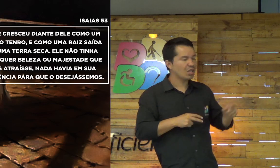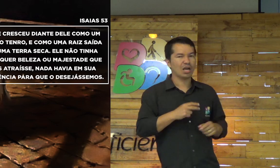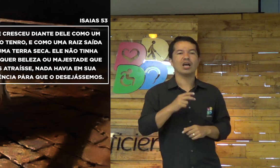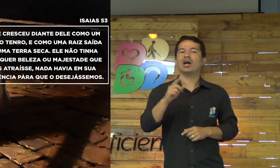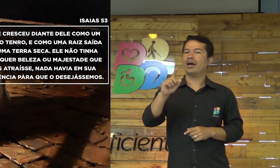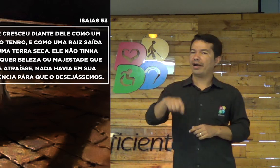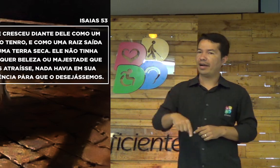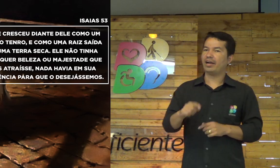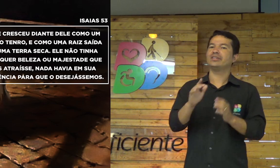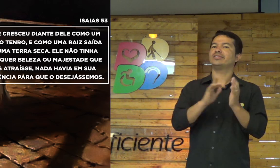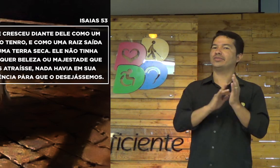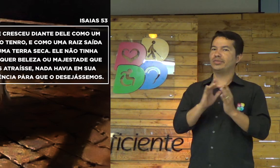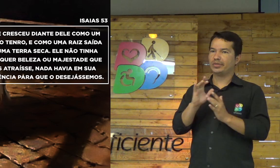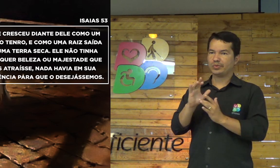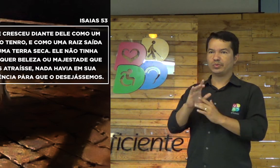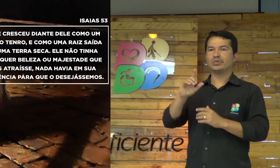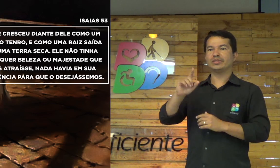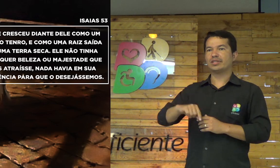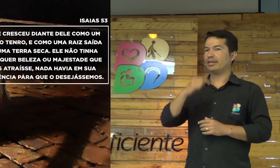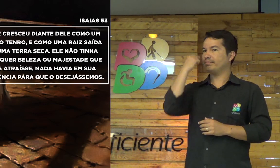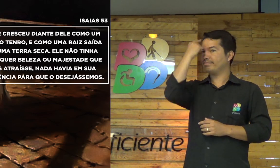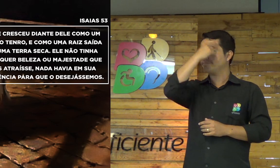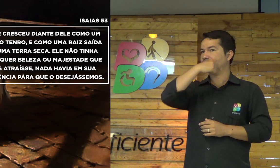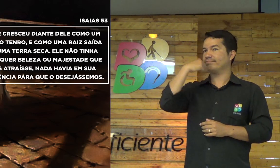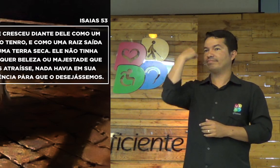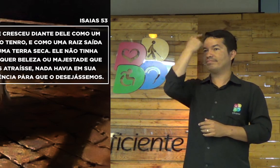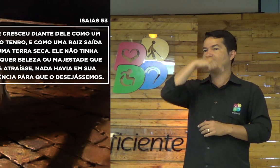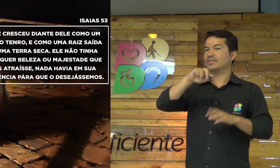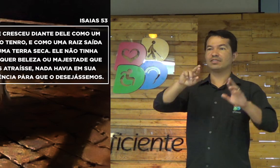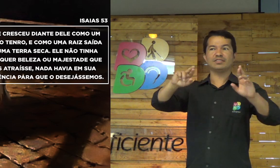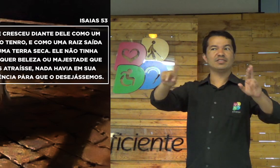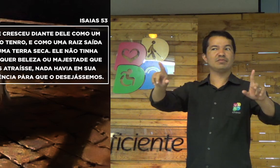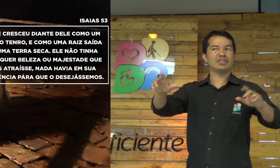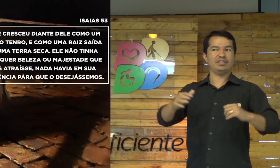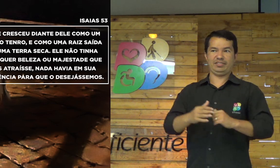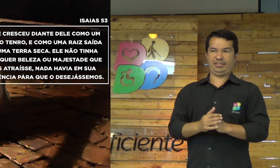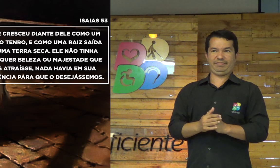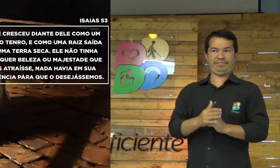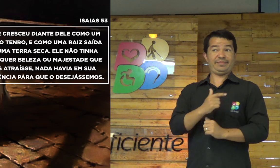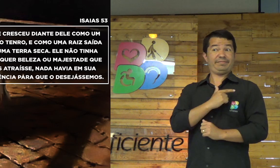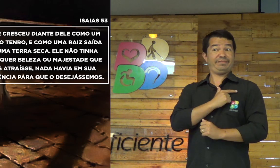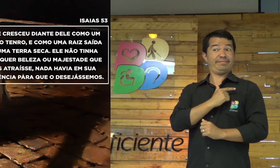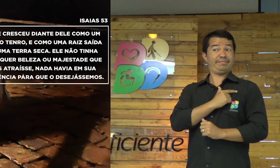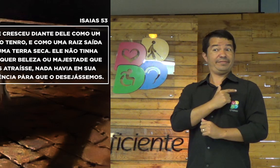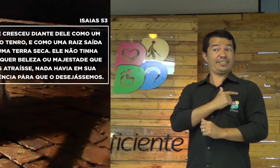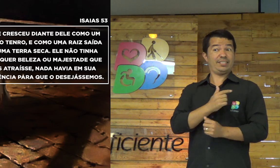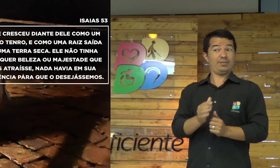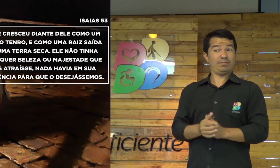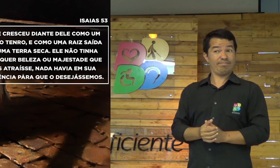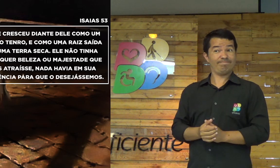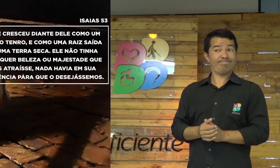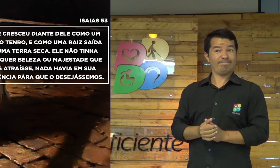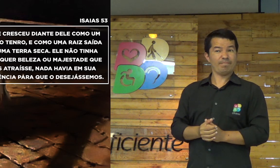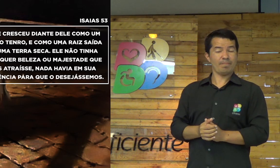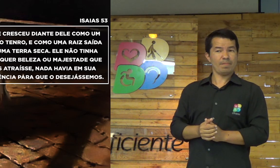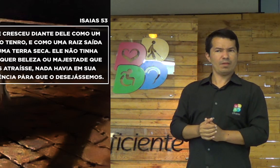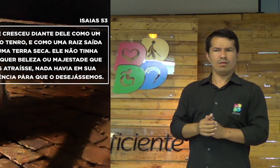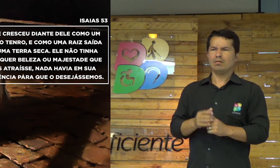Eu olho esse texto E percebo que Jesus Era um pouco